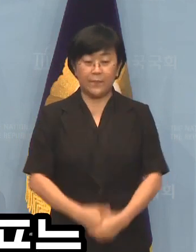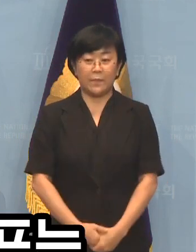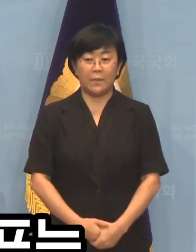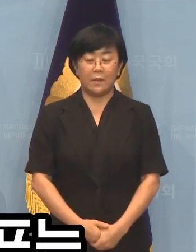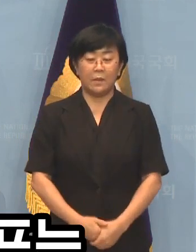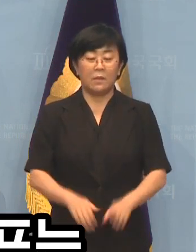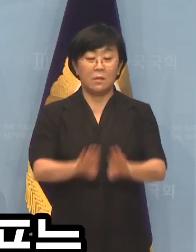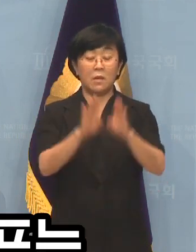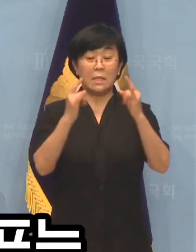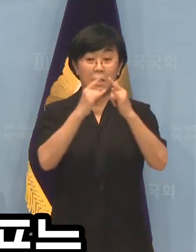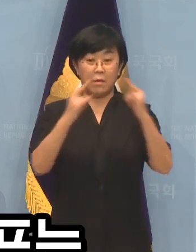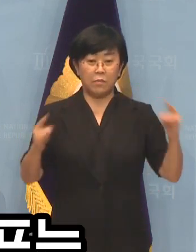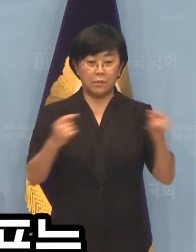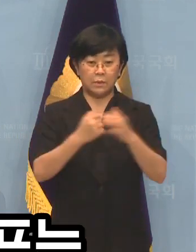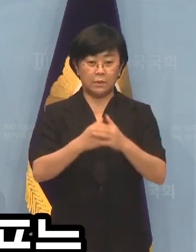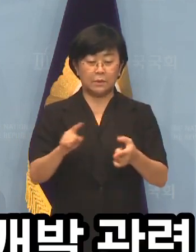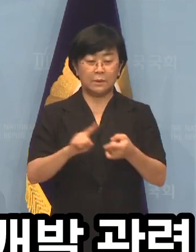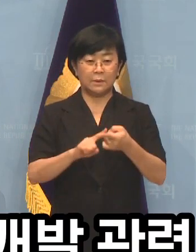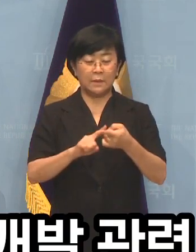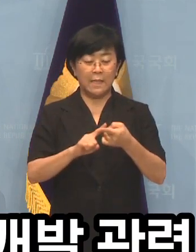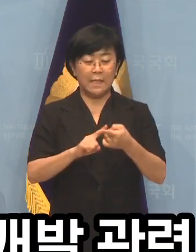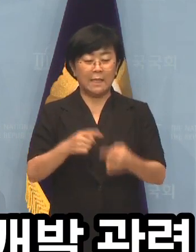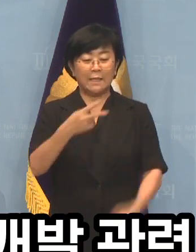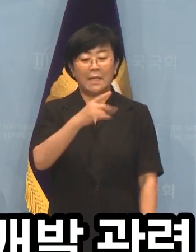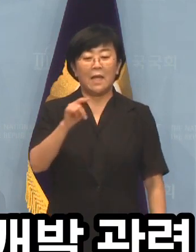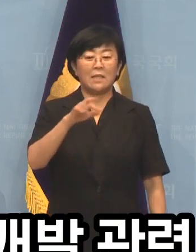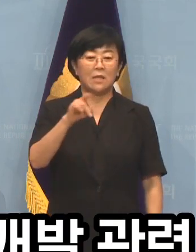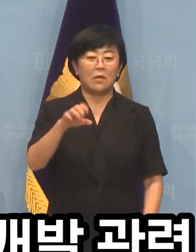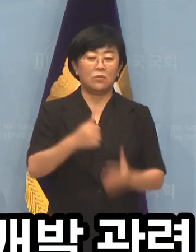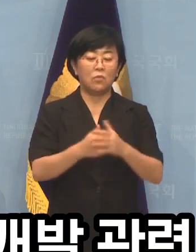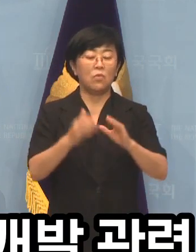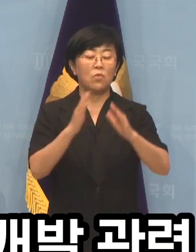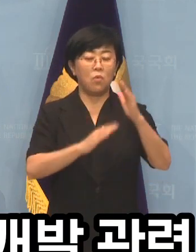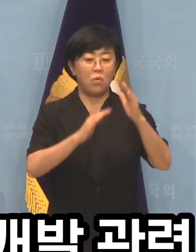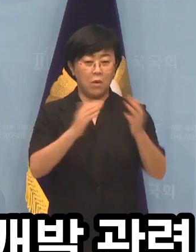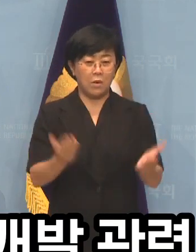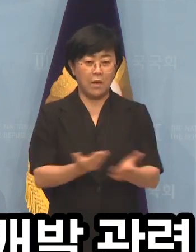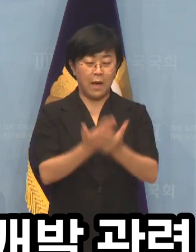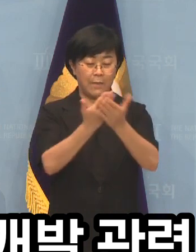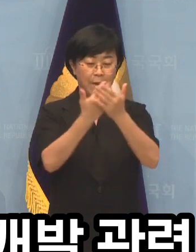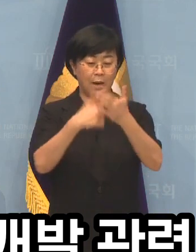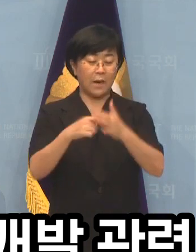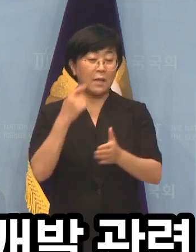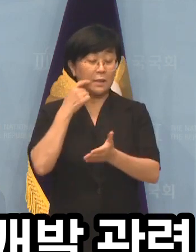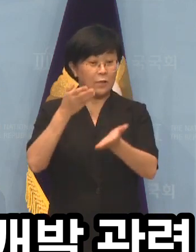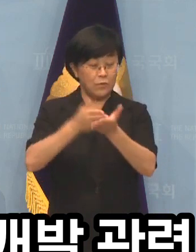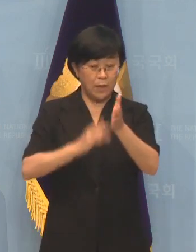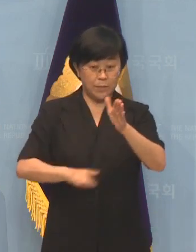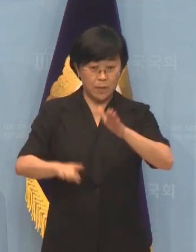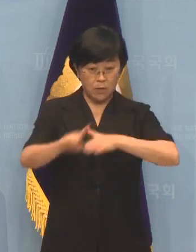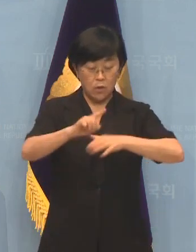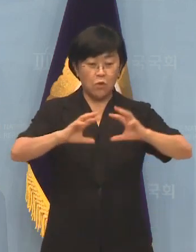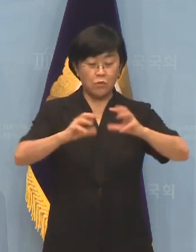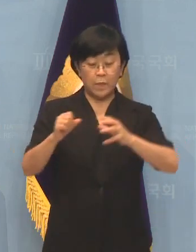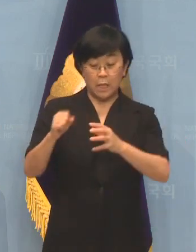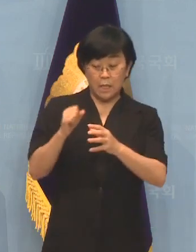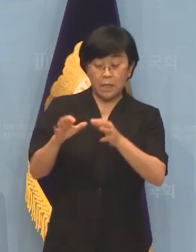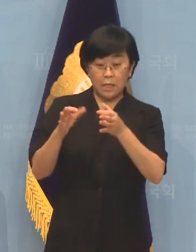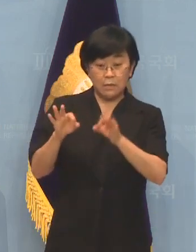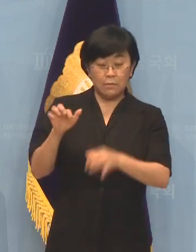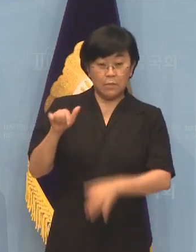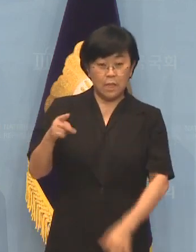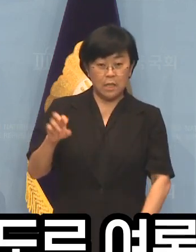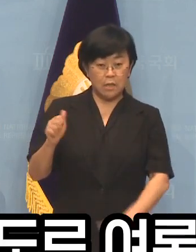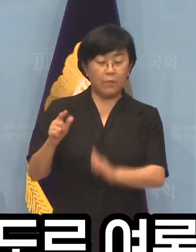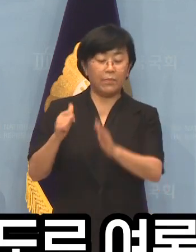열린캠프는 면책특권에 기대어 대장동 공영개발 관련 가짜뉴스 살포의 앞장서는 국민의힘 김기현